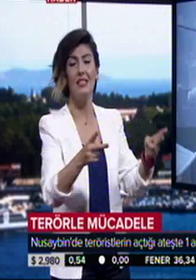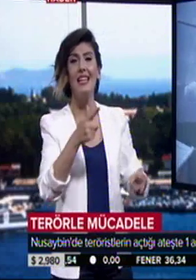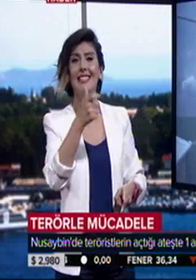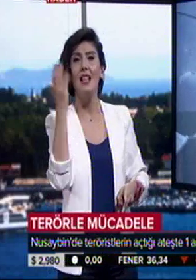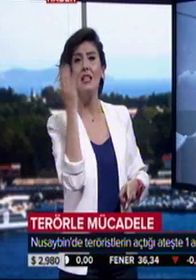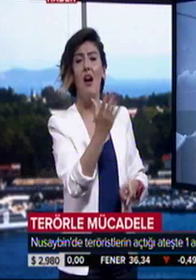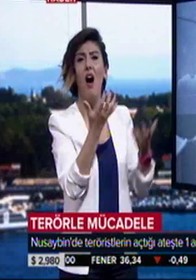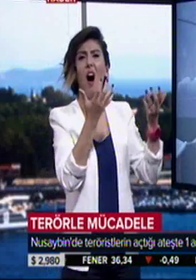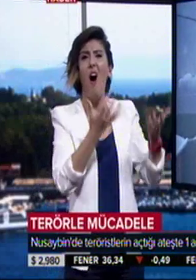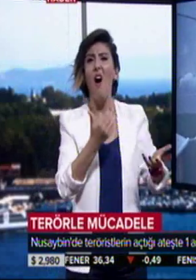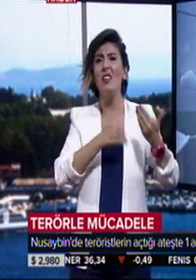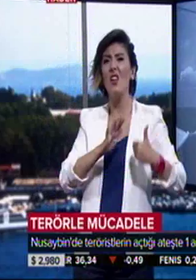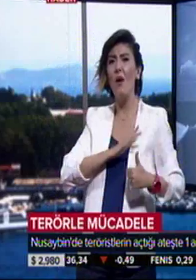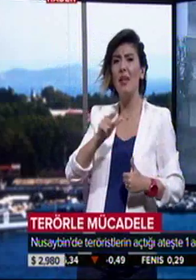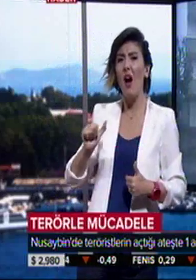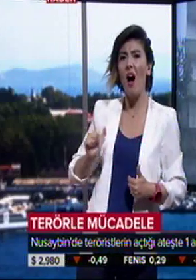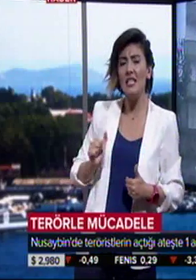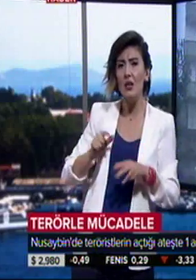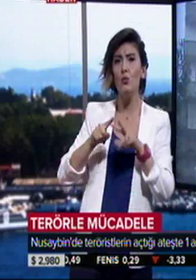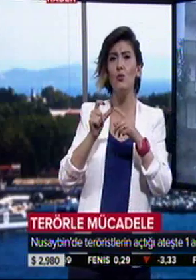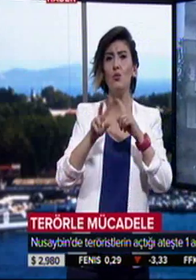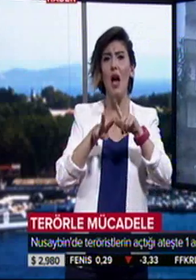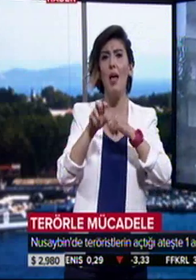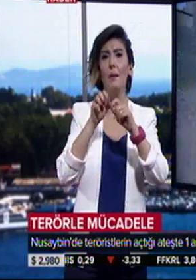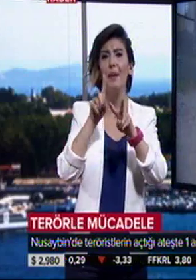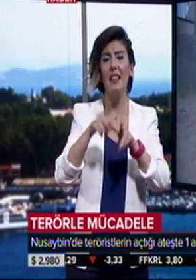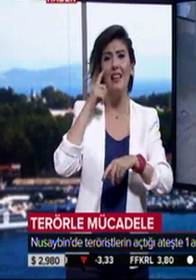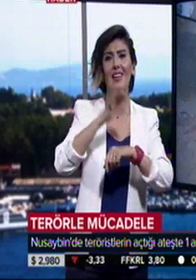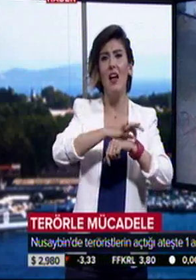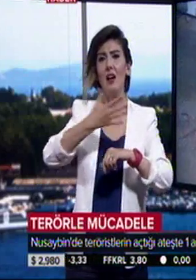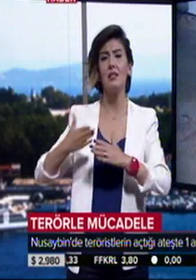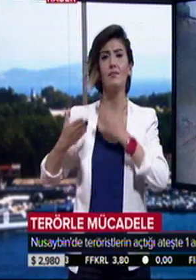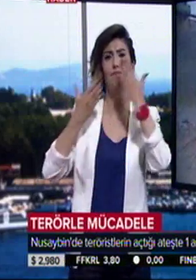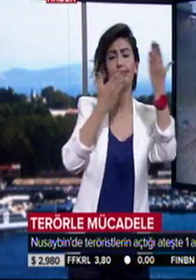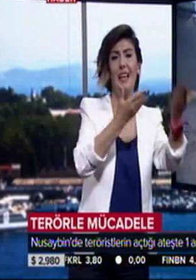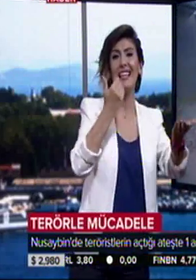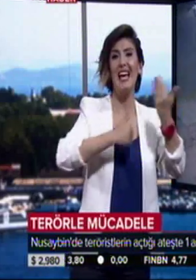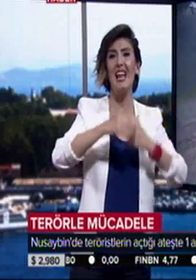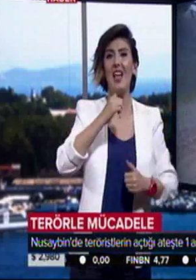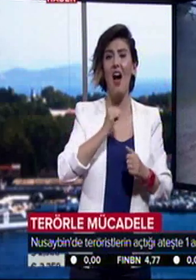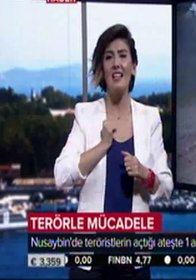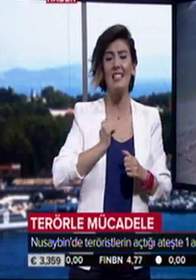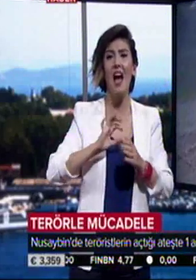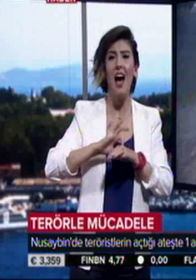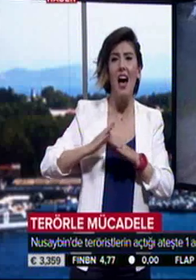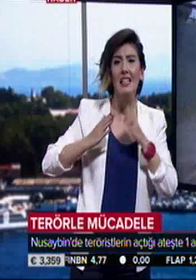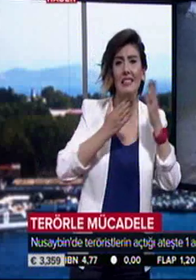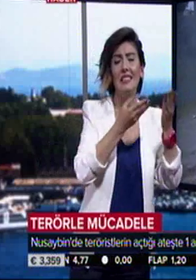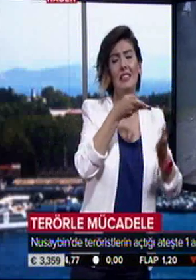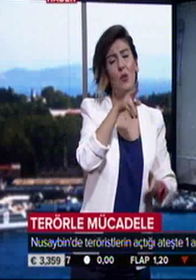saldırıda ağır yaralanan bir asker Nusaybin Devlet Hastanesi'ne sevk edildi. Yaralı asker kaldırıldığı hastanede şehit